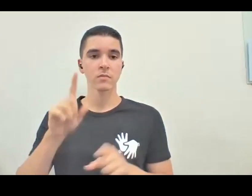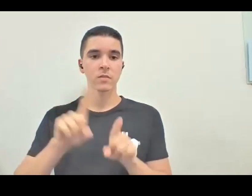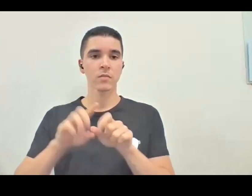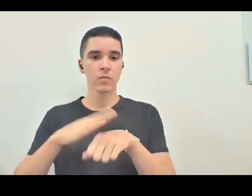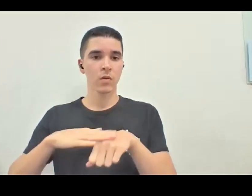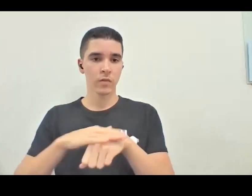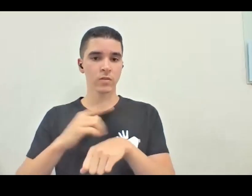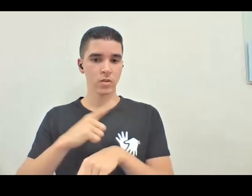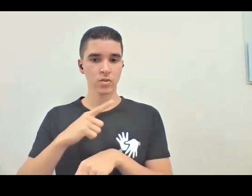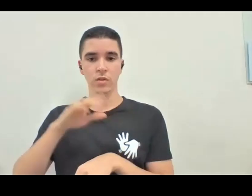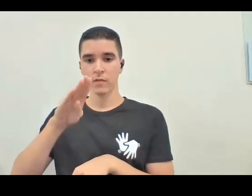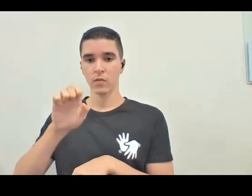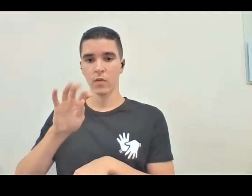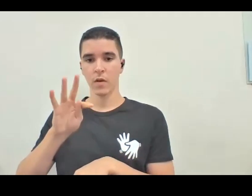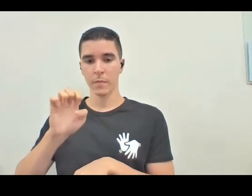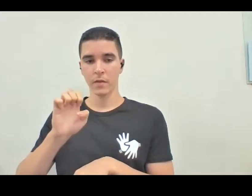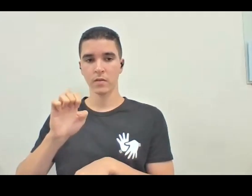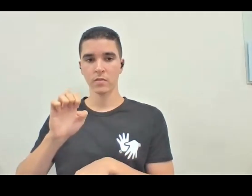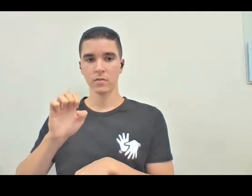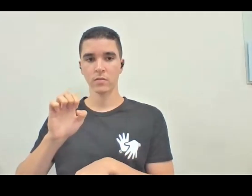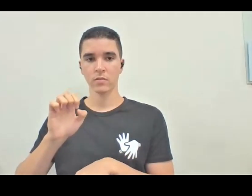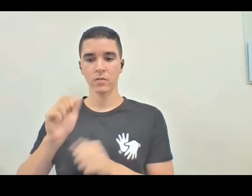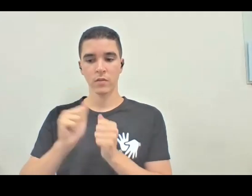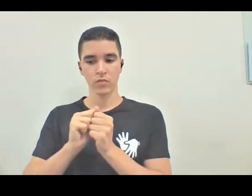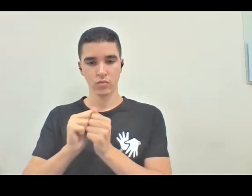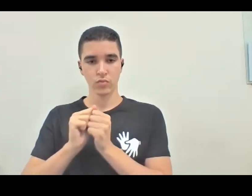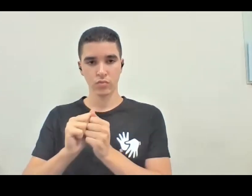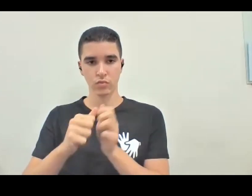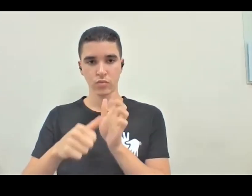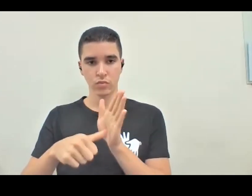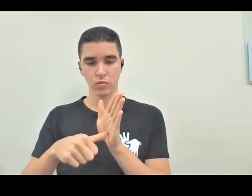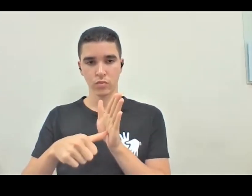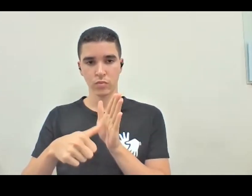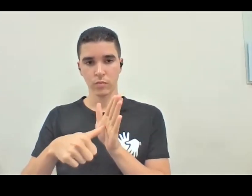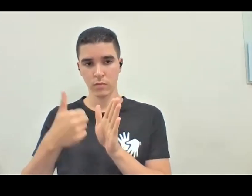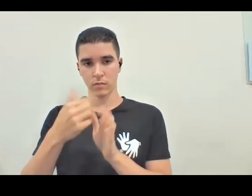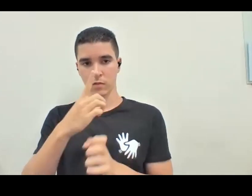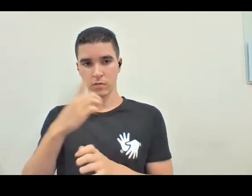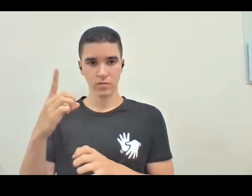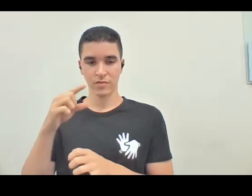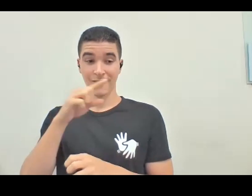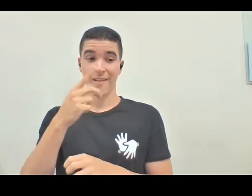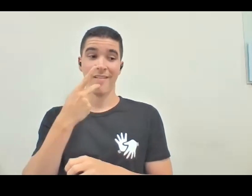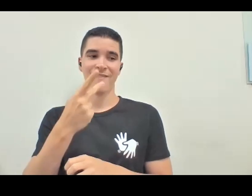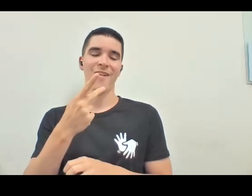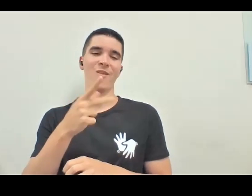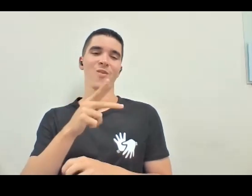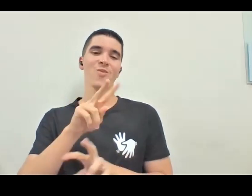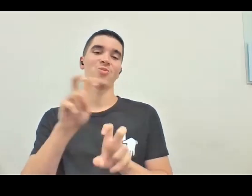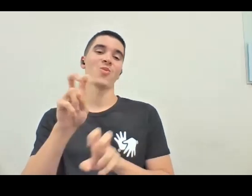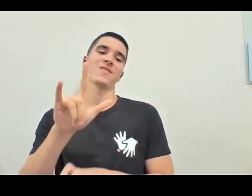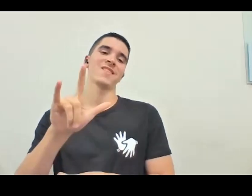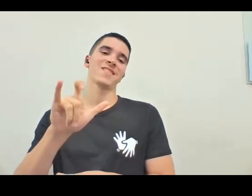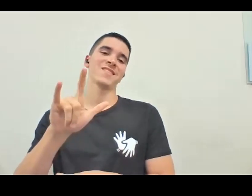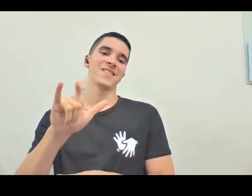que esteve conosco também no primeiro dia, e Bete falou sobre o Instagram, como que o